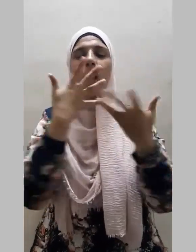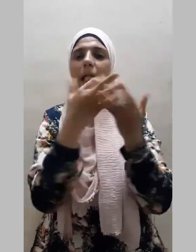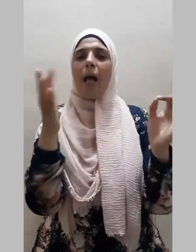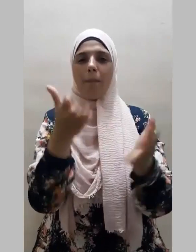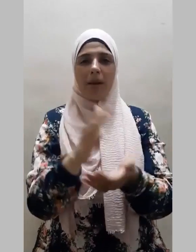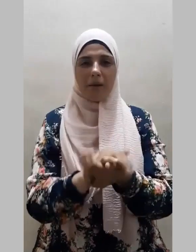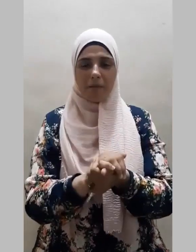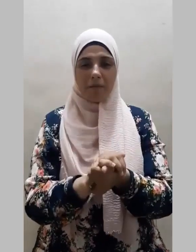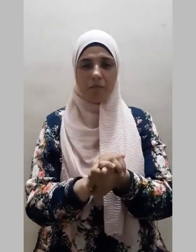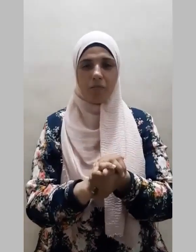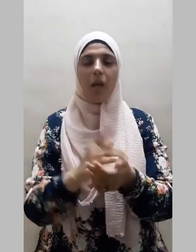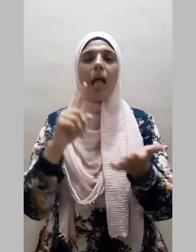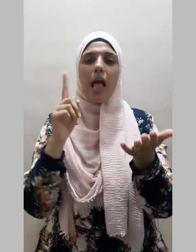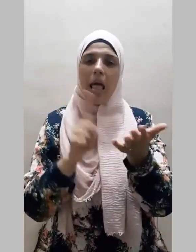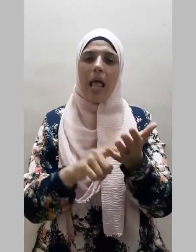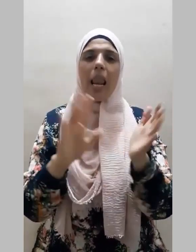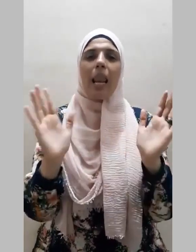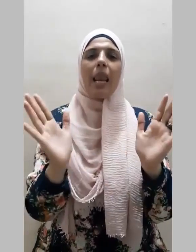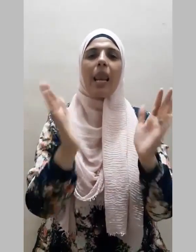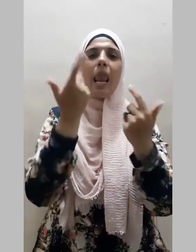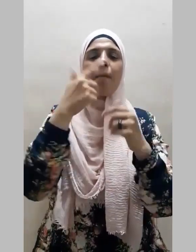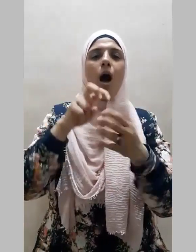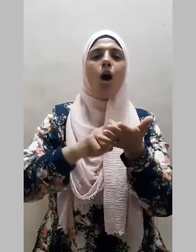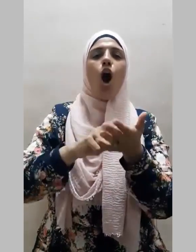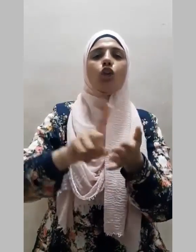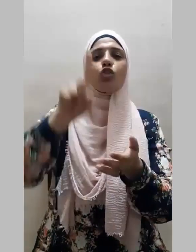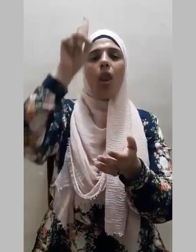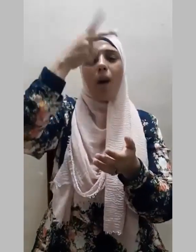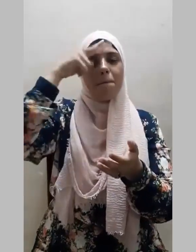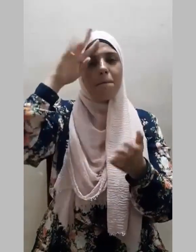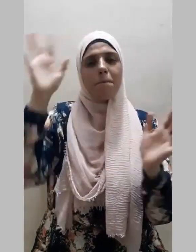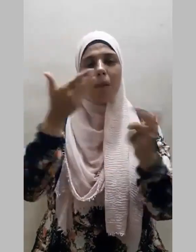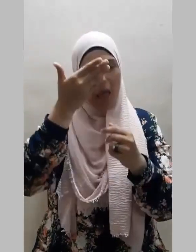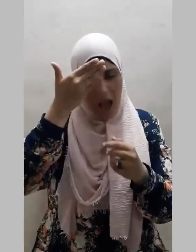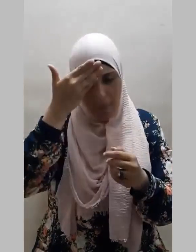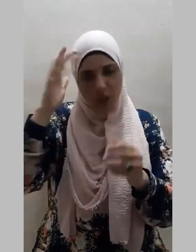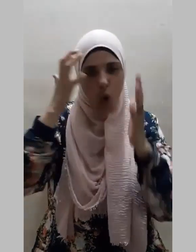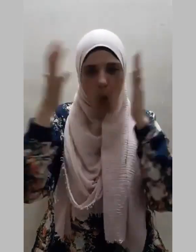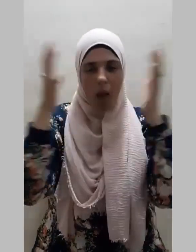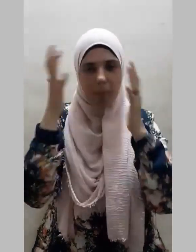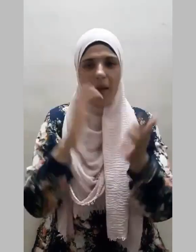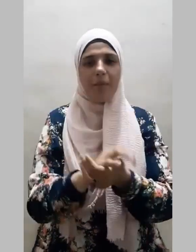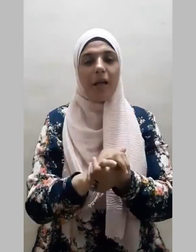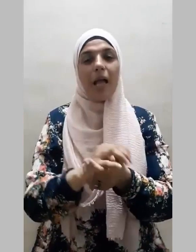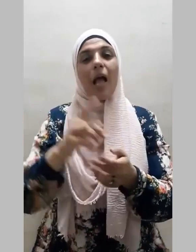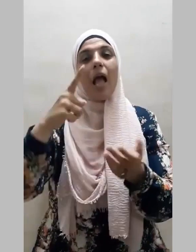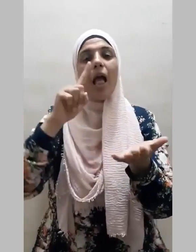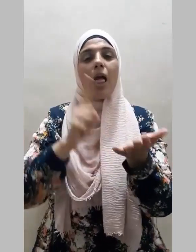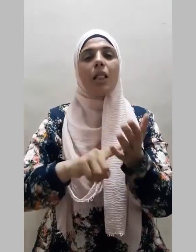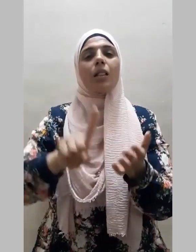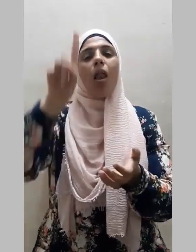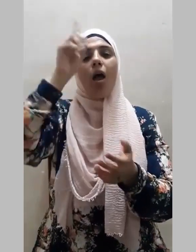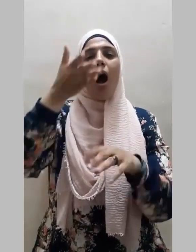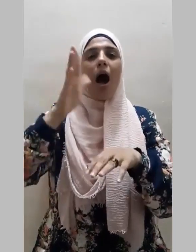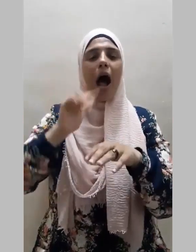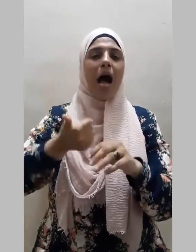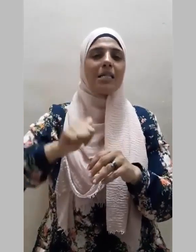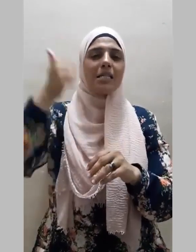إنما يخشى الله من عباده العلماء إن الله عزيز غفور